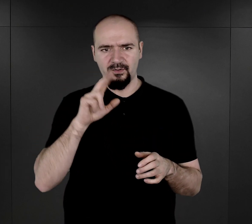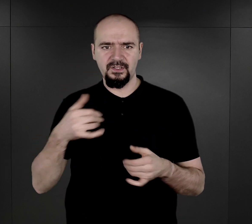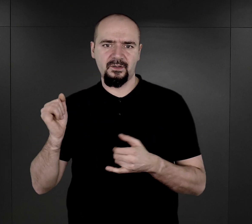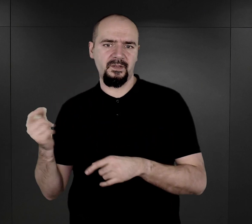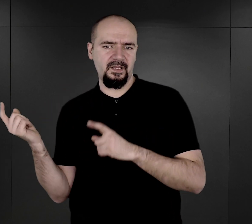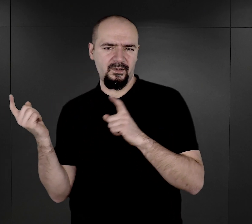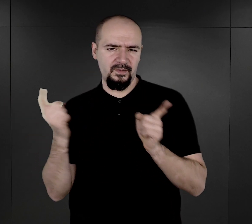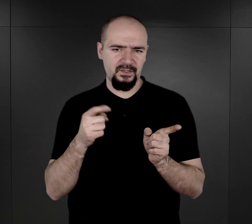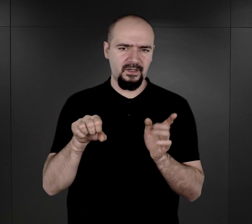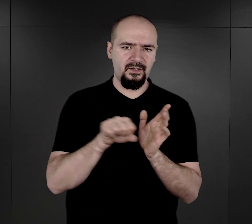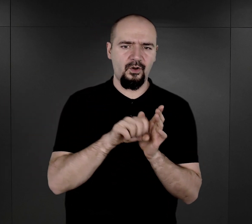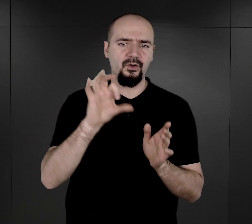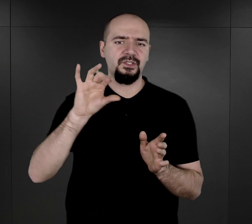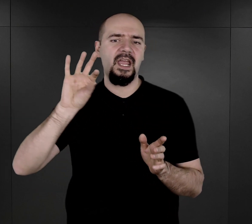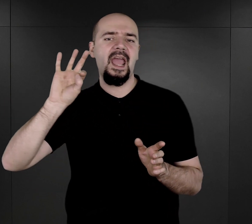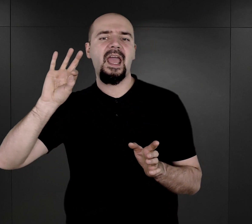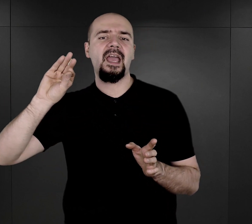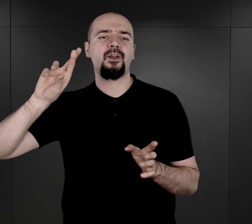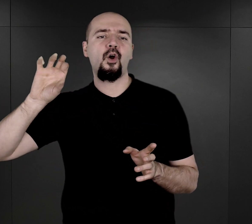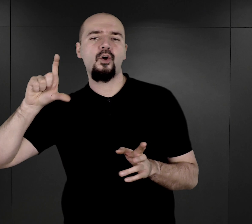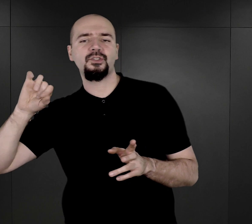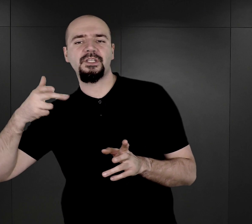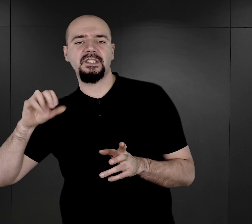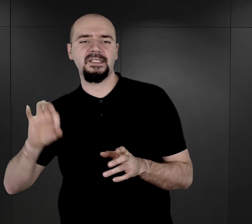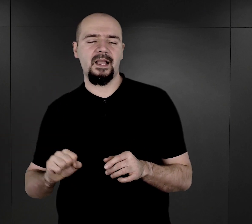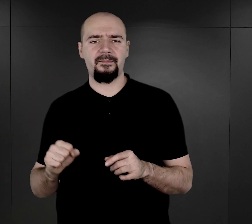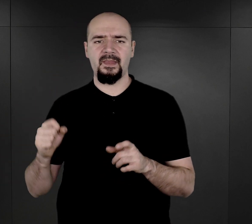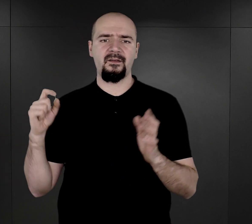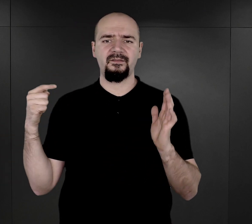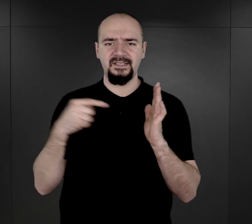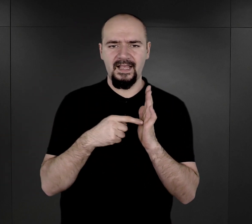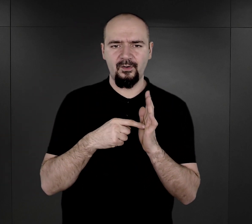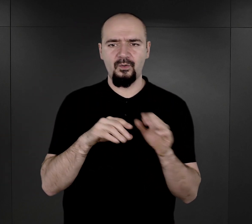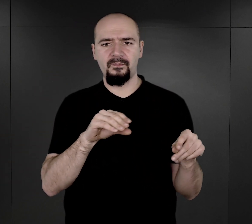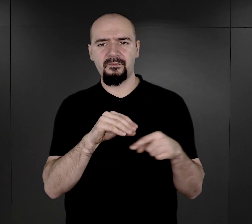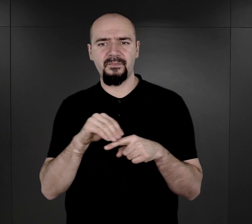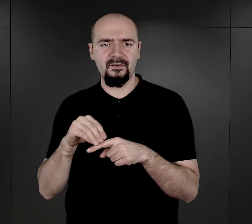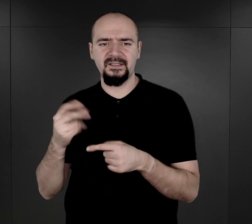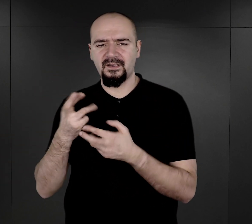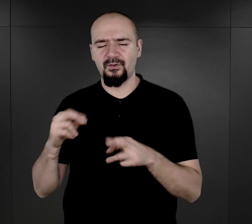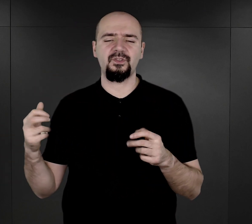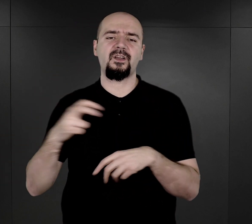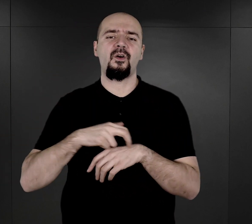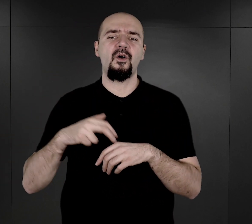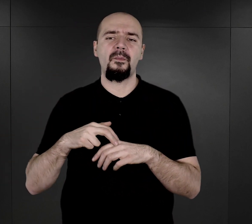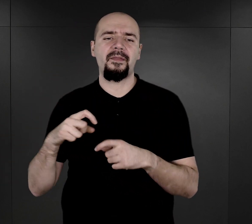właśnie w Mulfingen. W celu prowadzenia na nich różnego rodzaju badań związanych właśnie z tymi